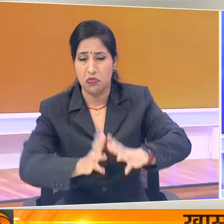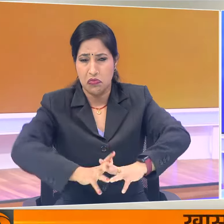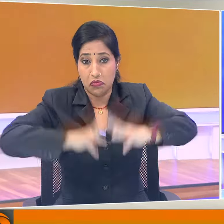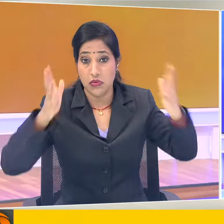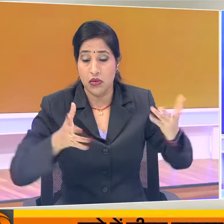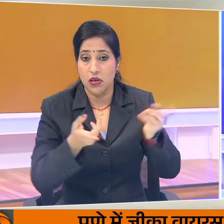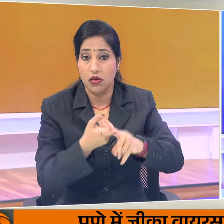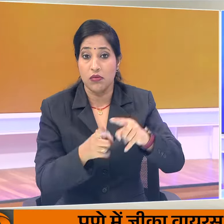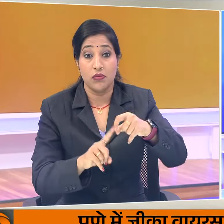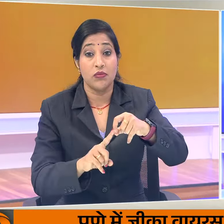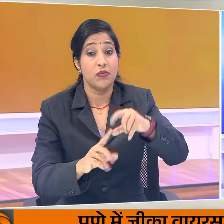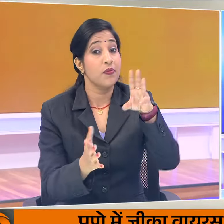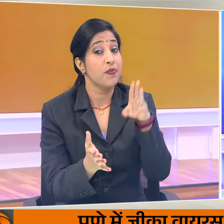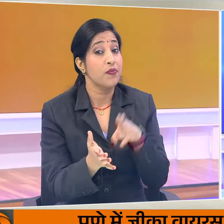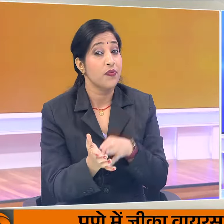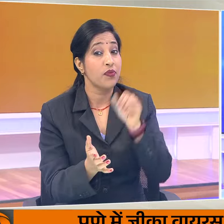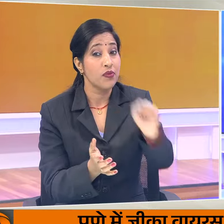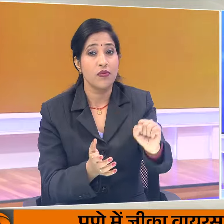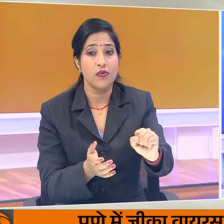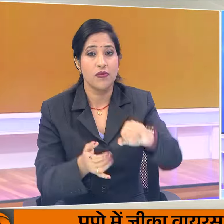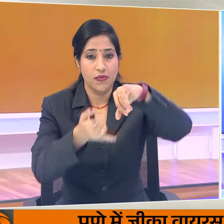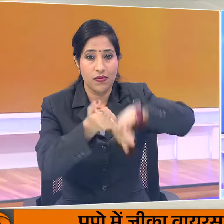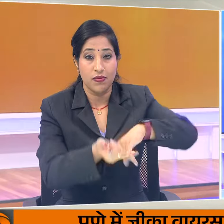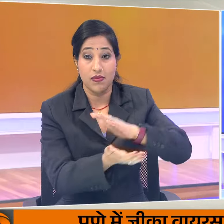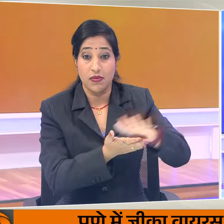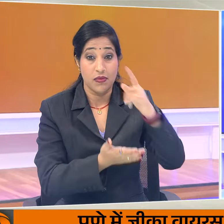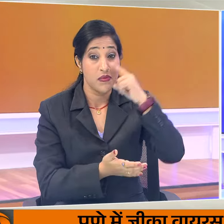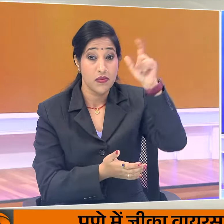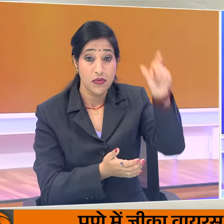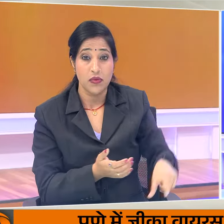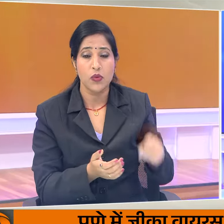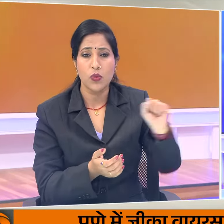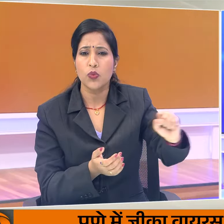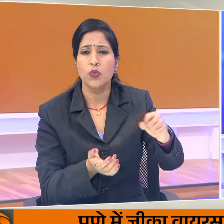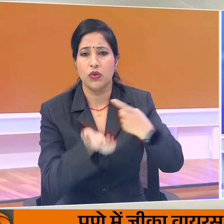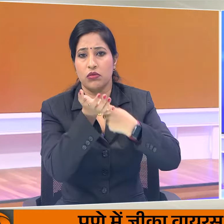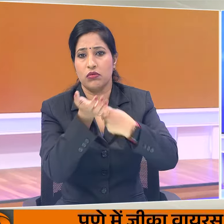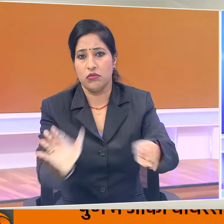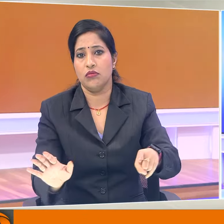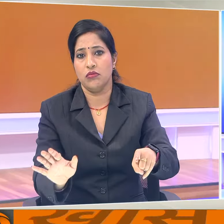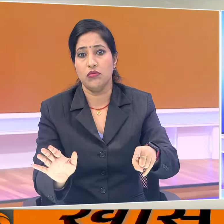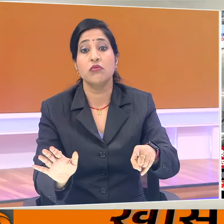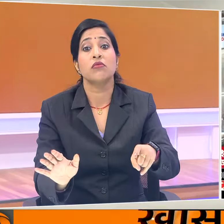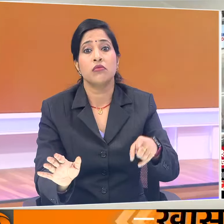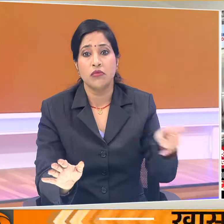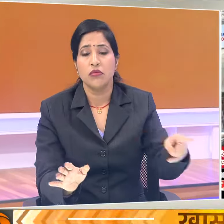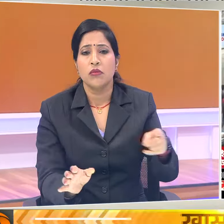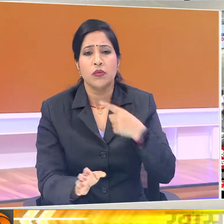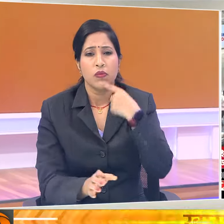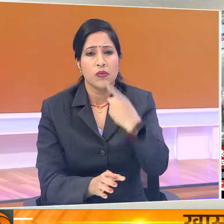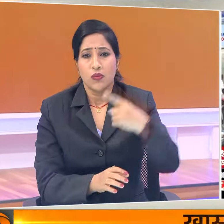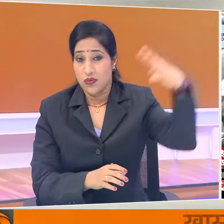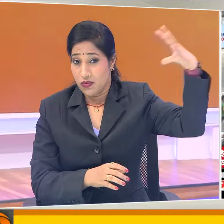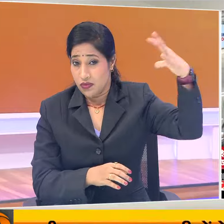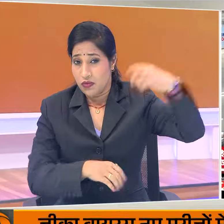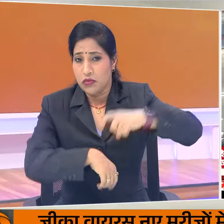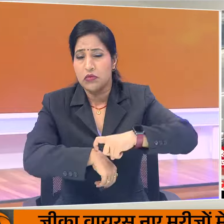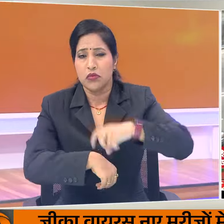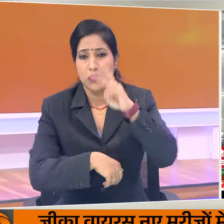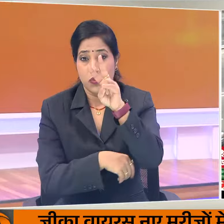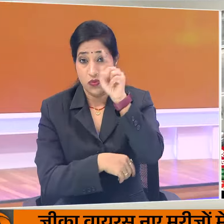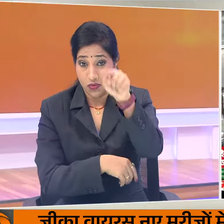संकट गहरा गया है। प्रधार मंतरी शेक हसीना ने अपने पद से इस्तीफा दे दिया है। वो दोपहर करब